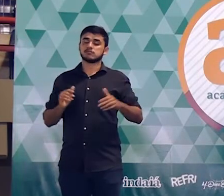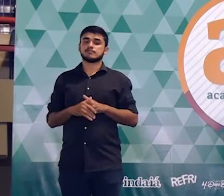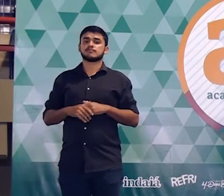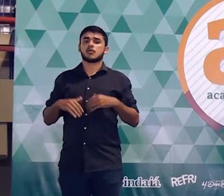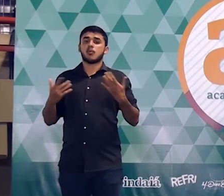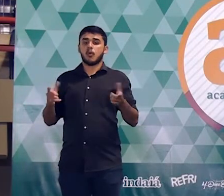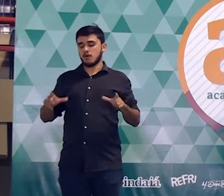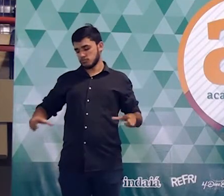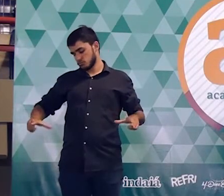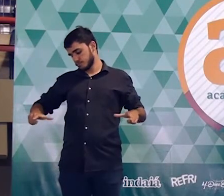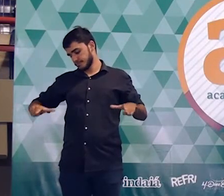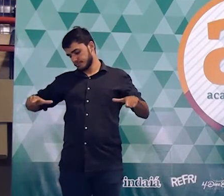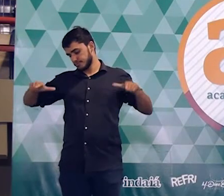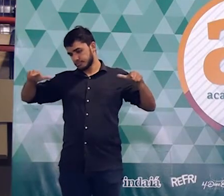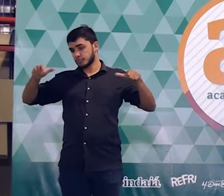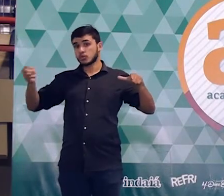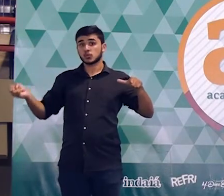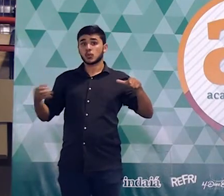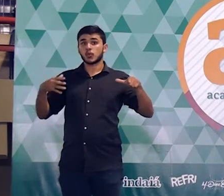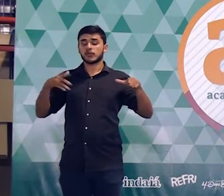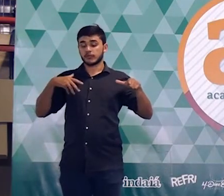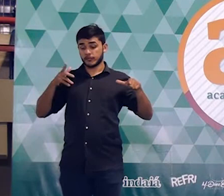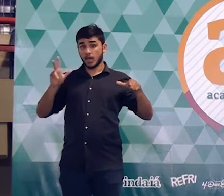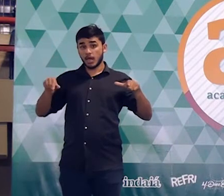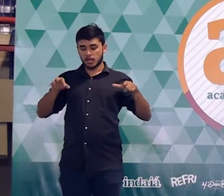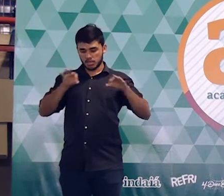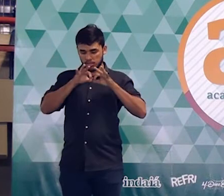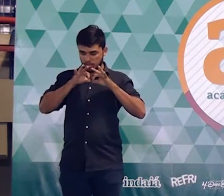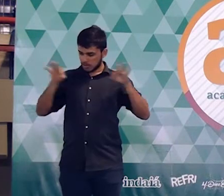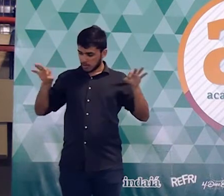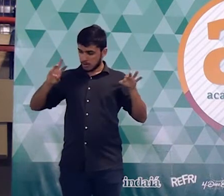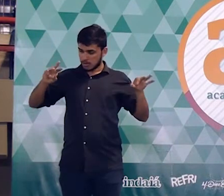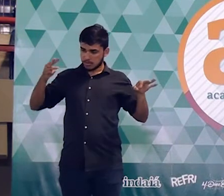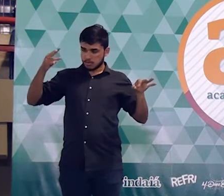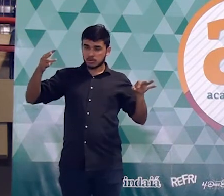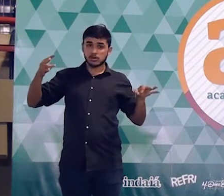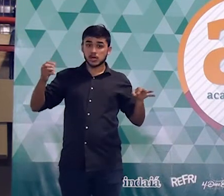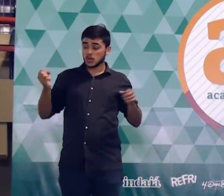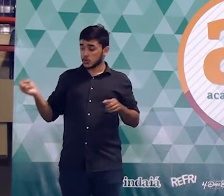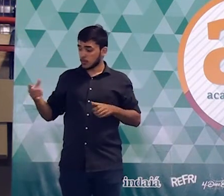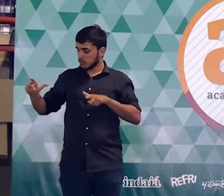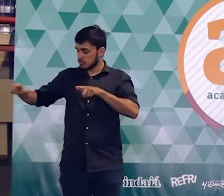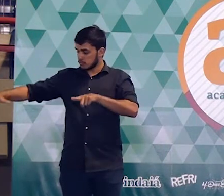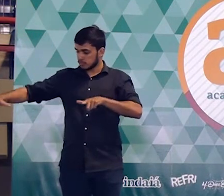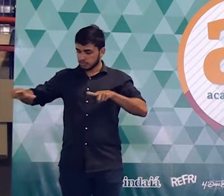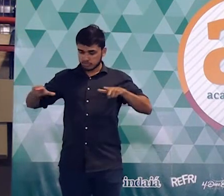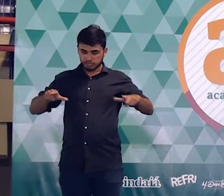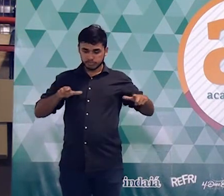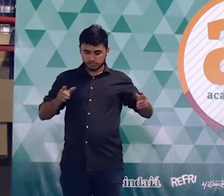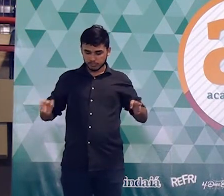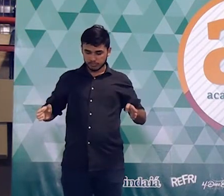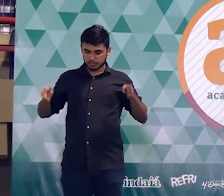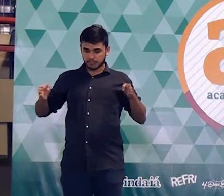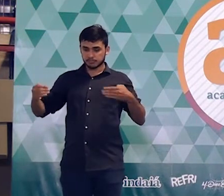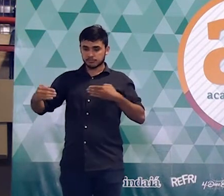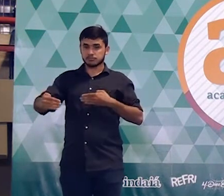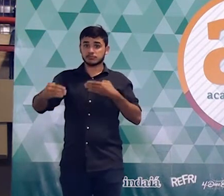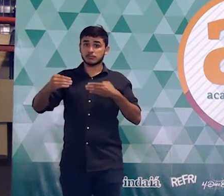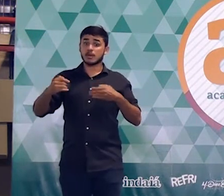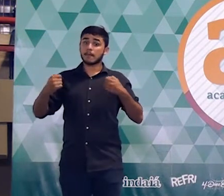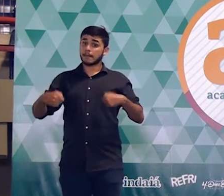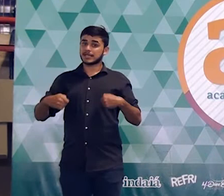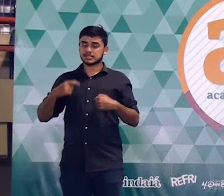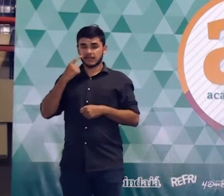de placas do novo modelo em cada nova caixa? Então, pessoal, olha só. Vamos ter um pouquinho de